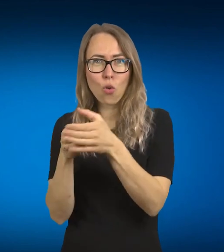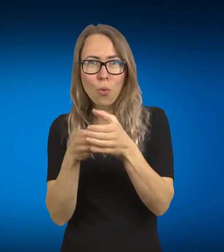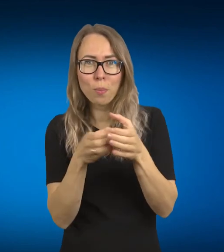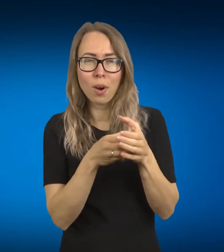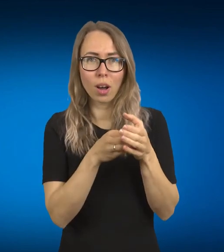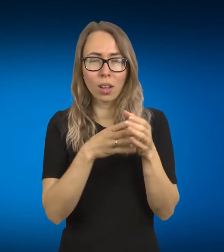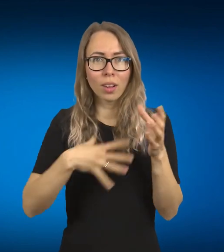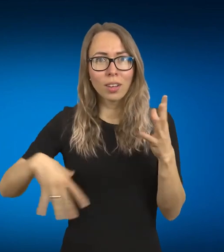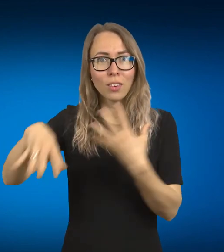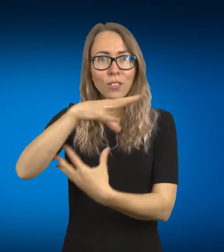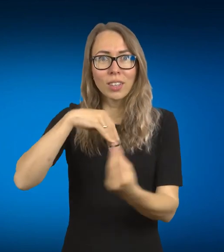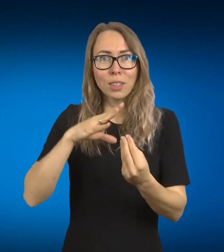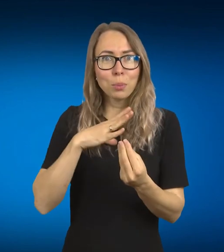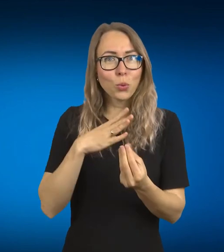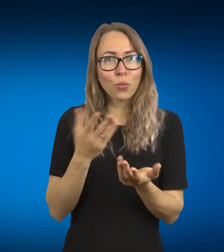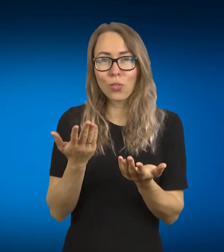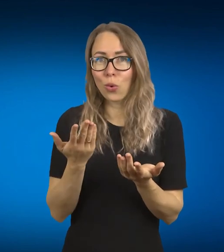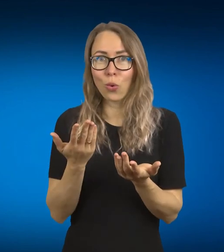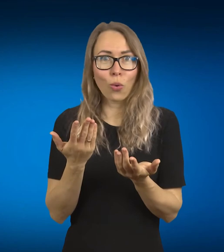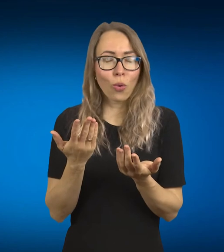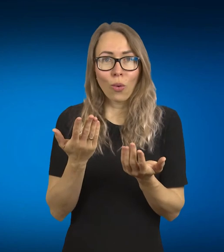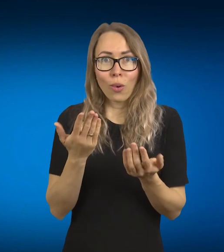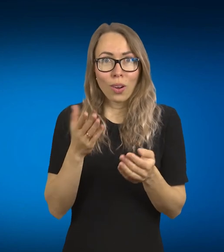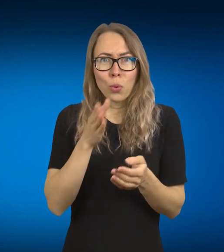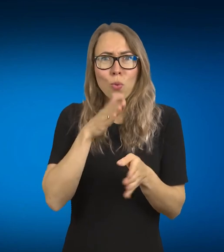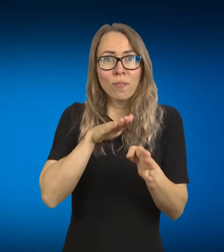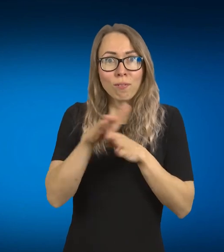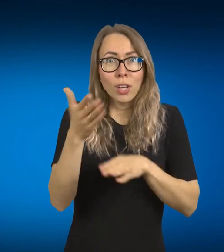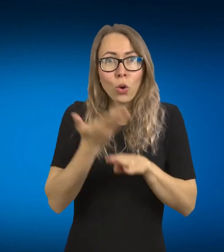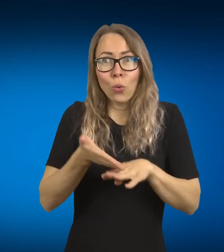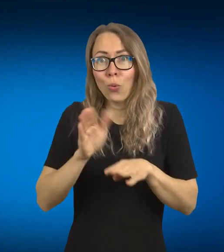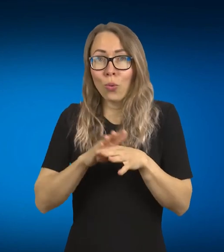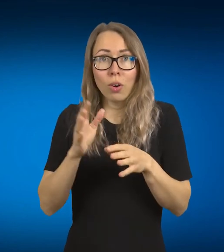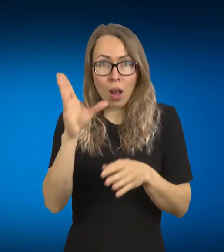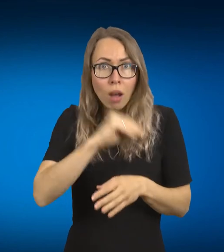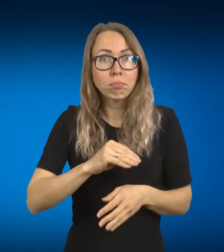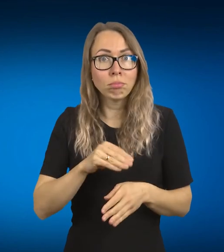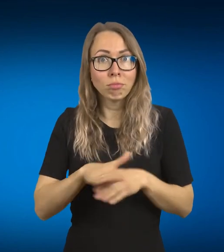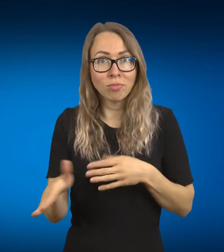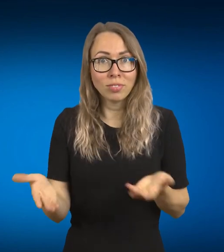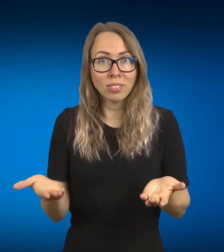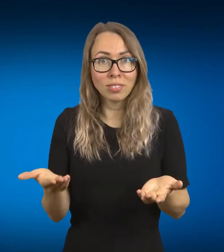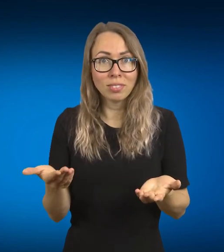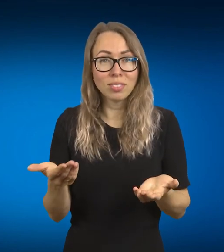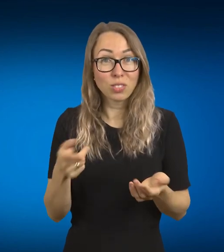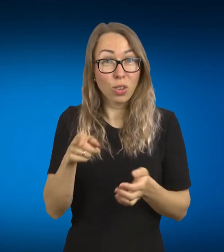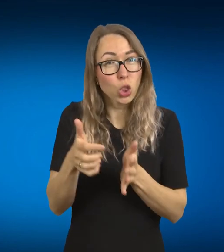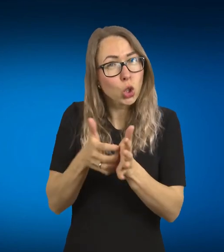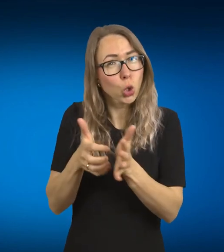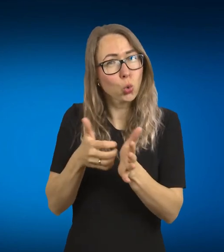neįtikėtina, kaip mes ten viską ir gyvendinam, bet... Bet taip, to labai trūksta, nes į daug renginių, pavyzdžiui, net ir